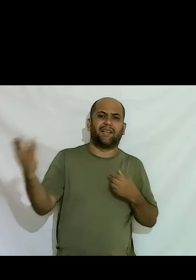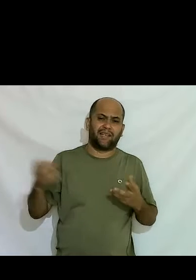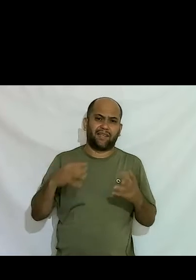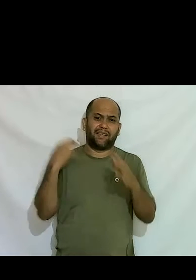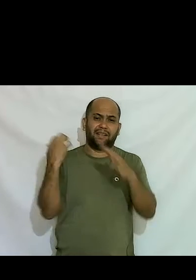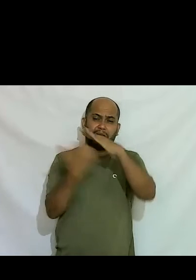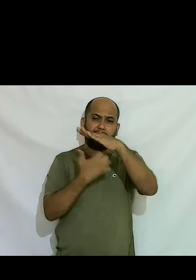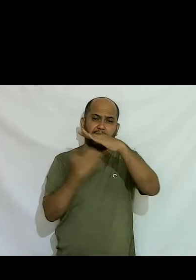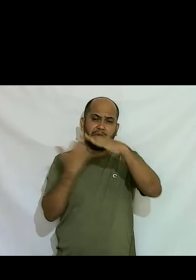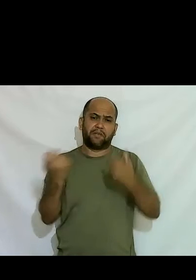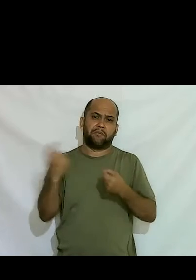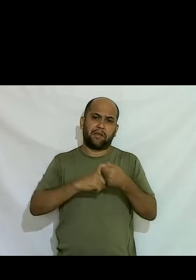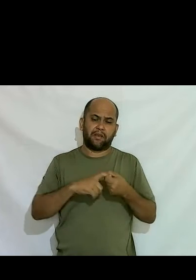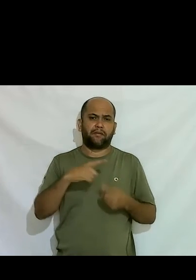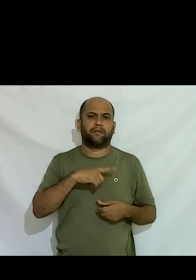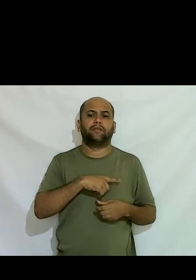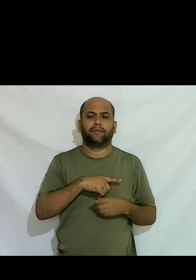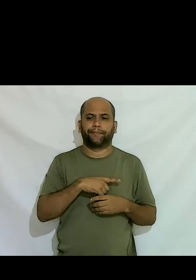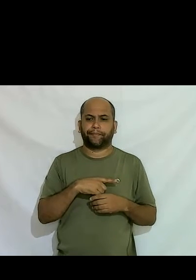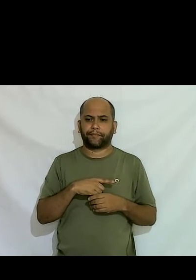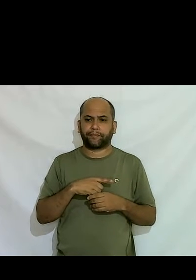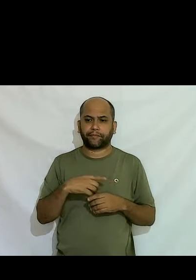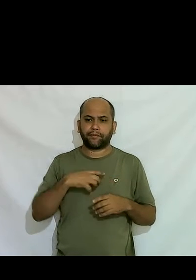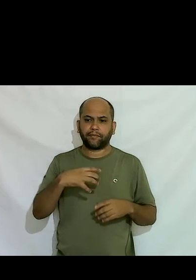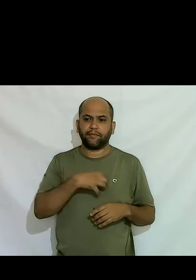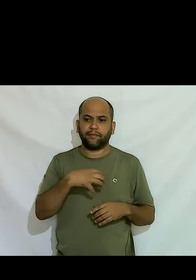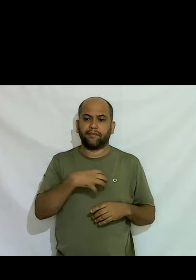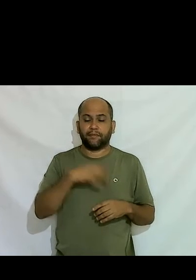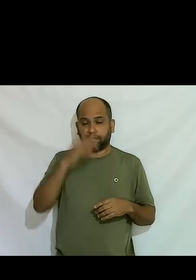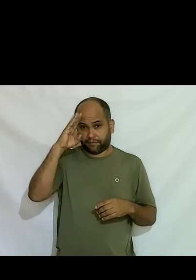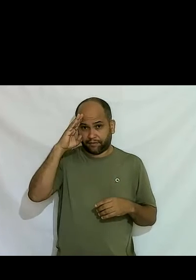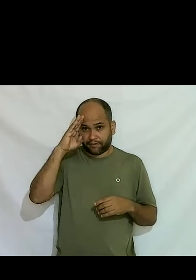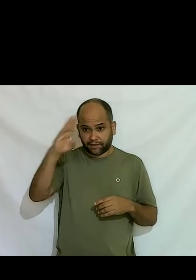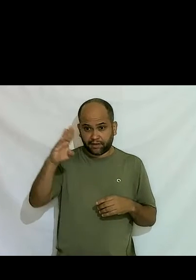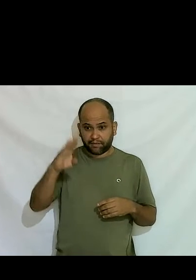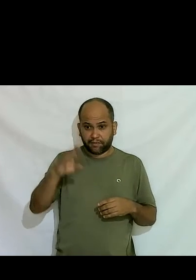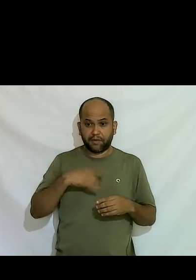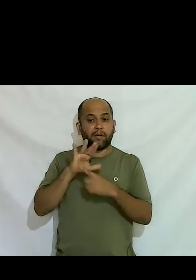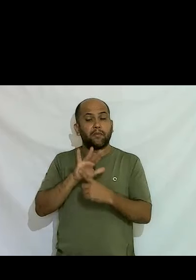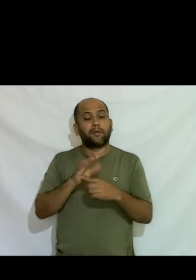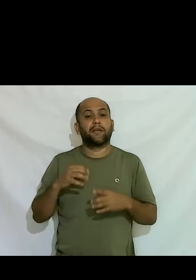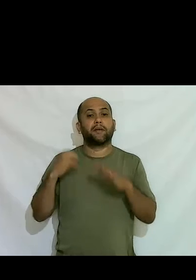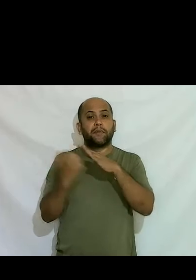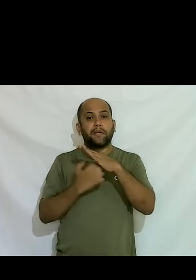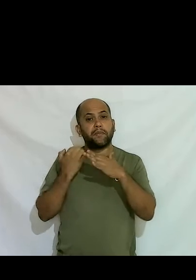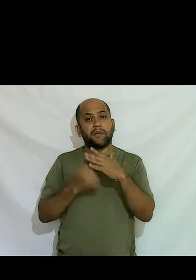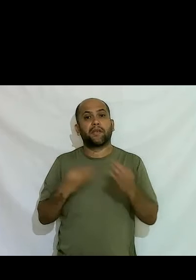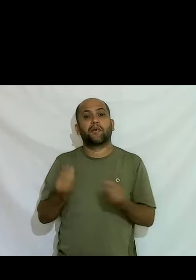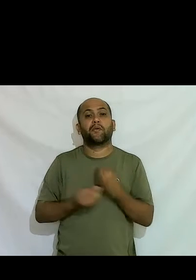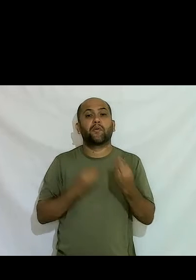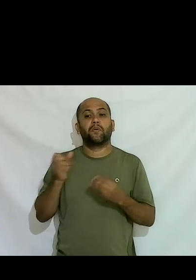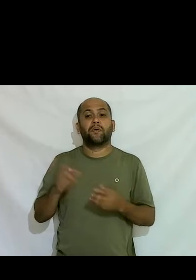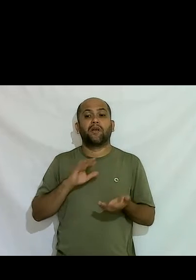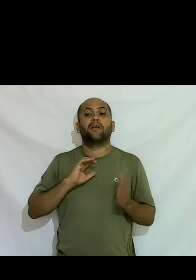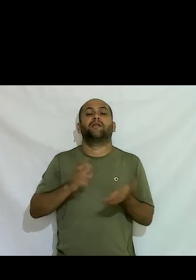parceiras e essa sensibilização é fundamental é mostrar para as empresas como é o